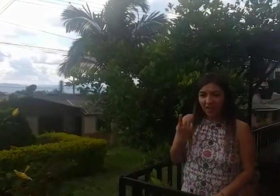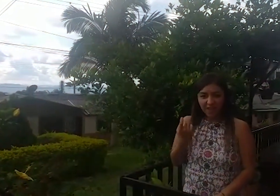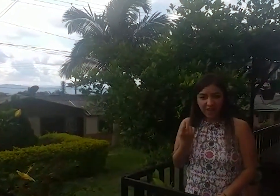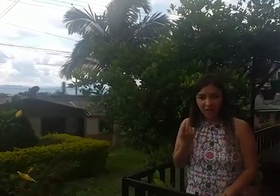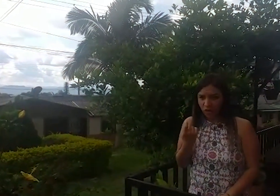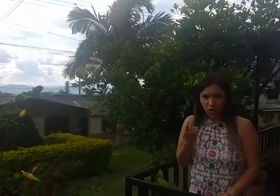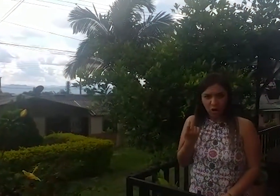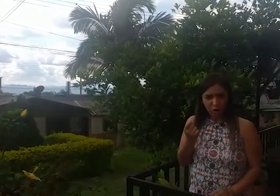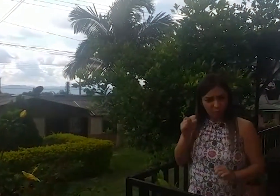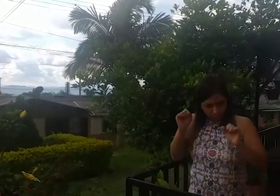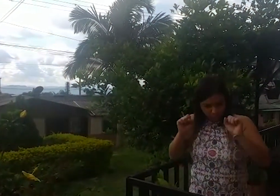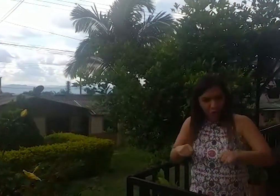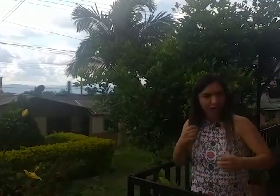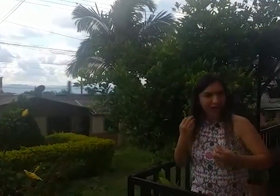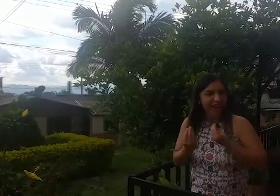Aún falta mucho por hacer